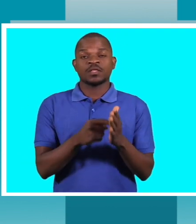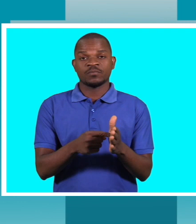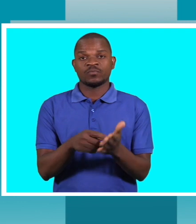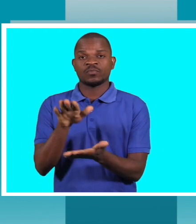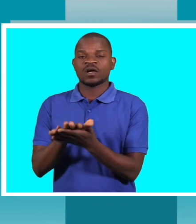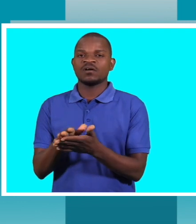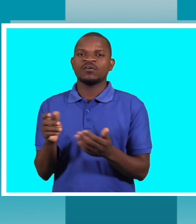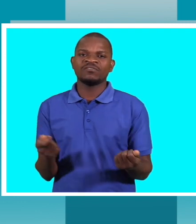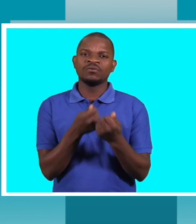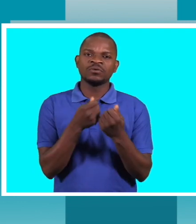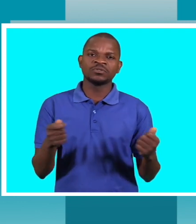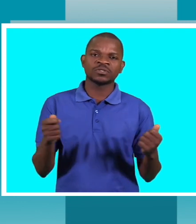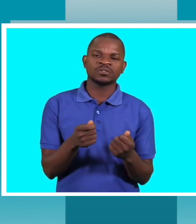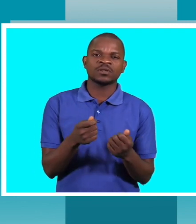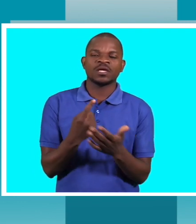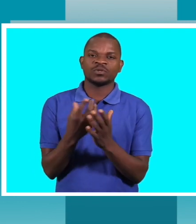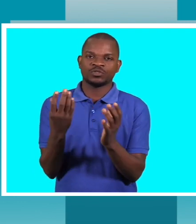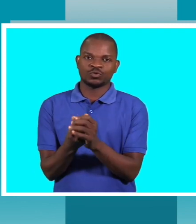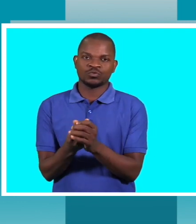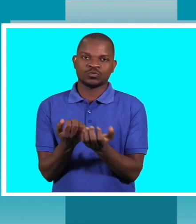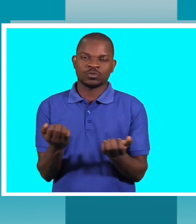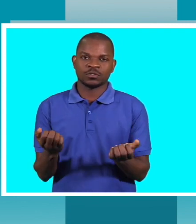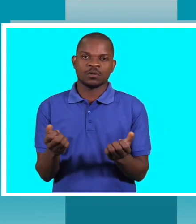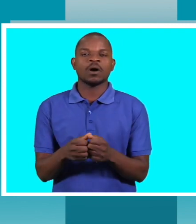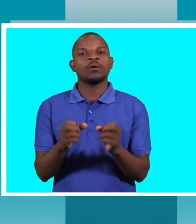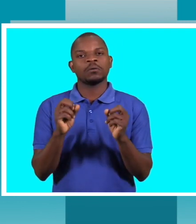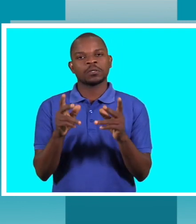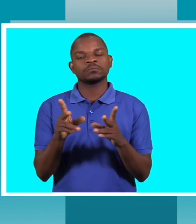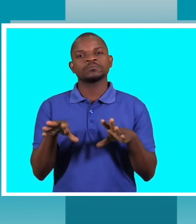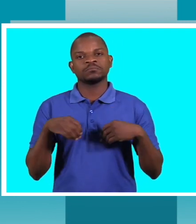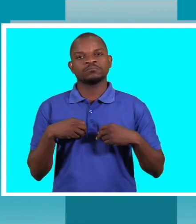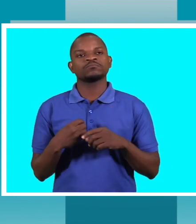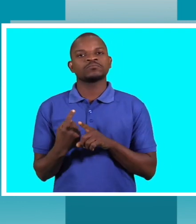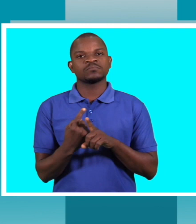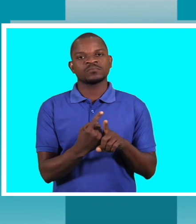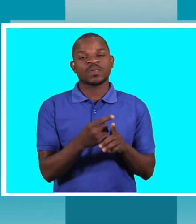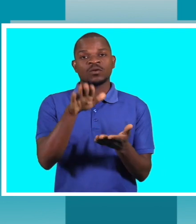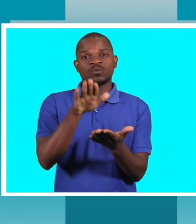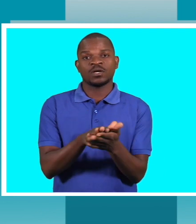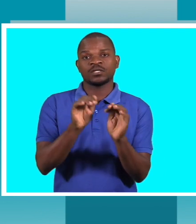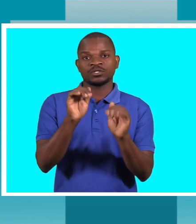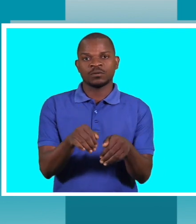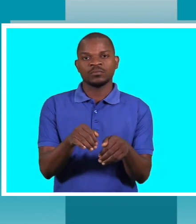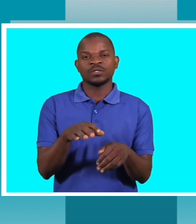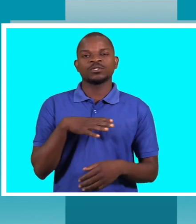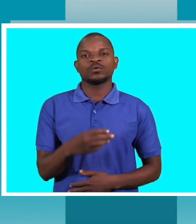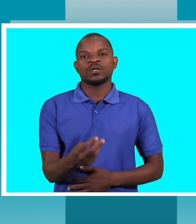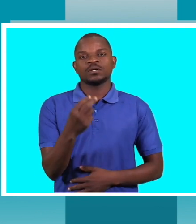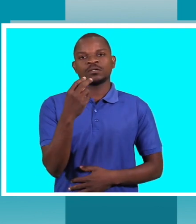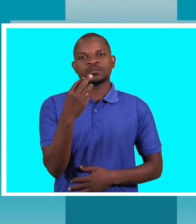vai de um convívio familiar, vai com o teu filho, aí chega no Chapa, se estão três crianças com aquela, já tem que pagar